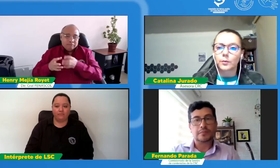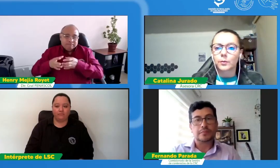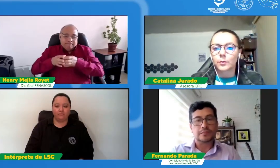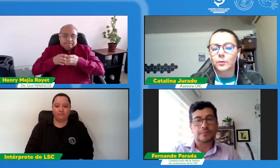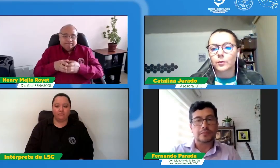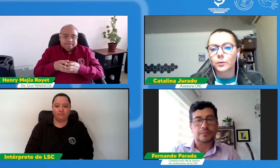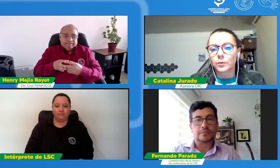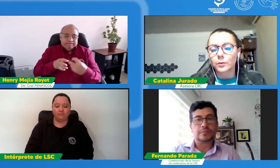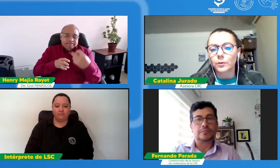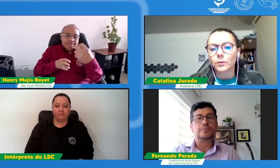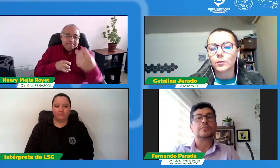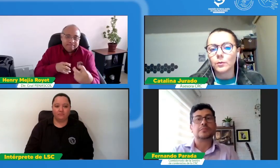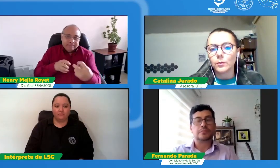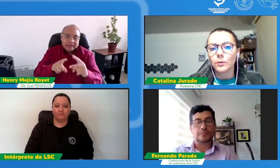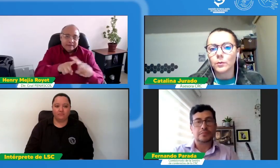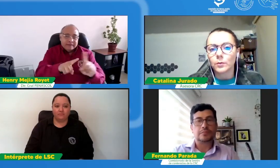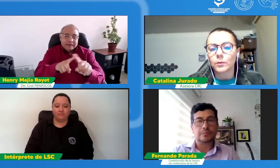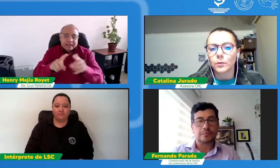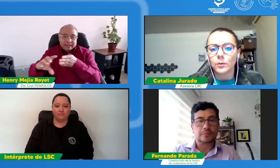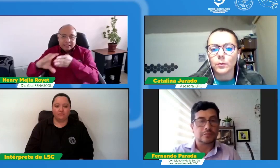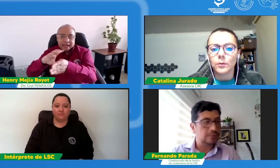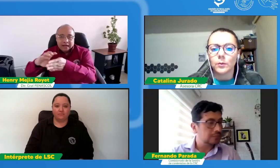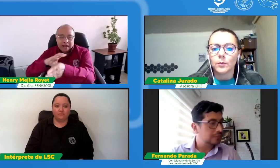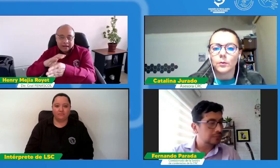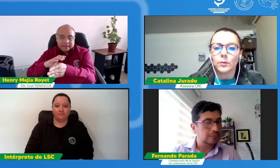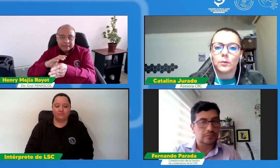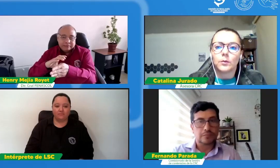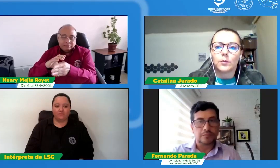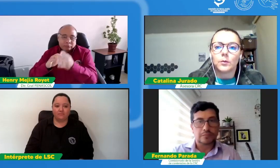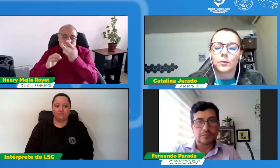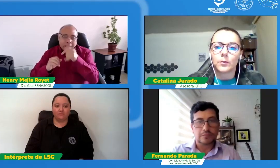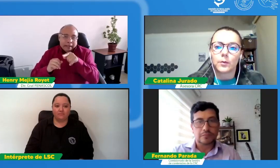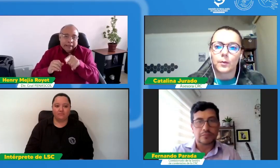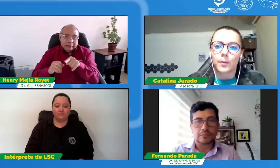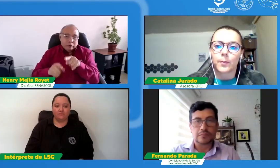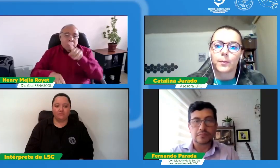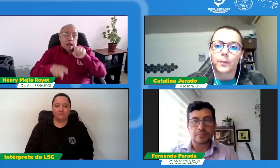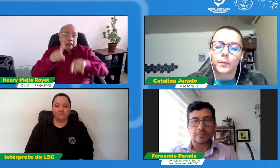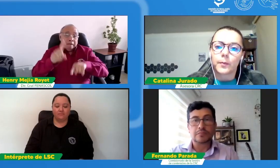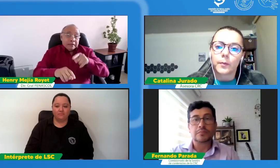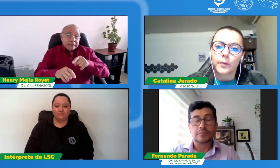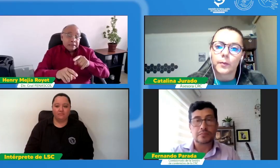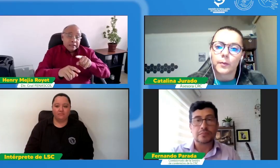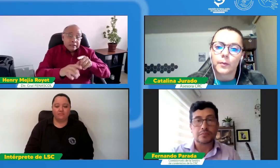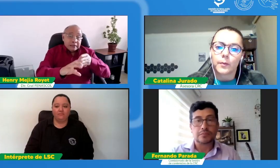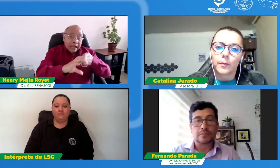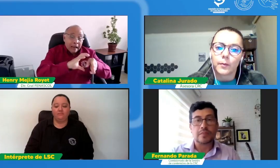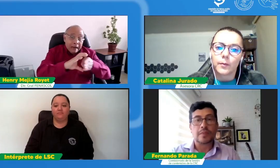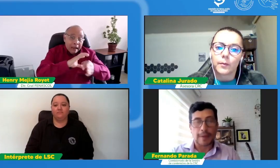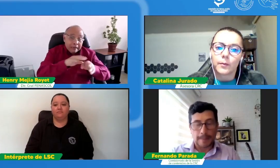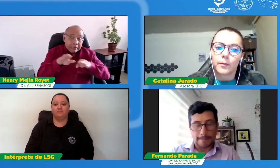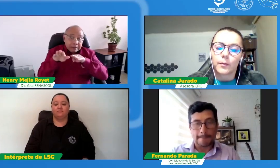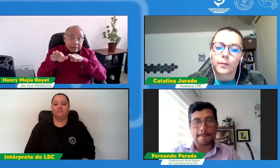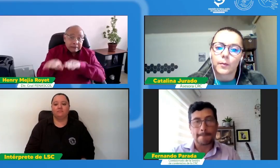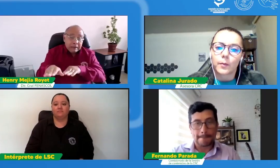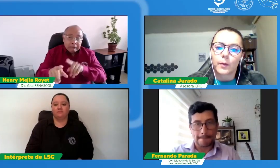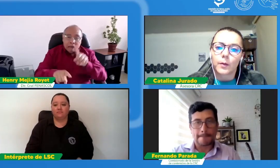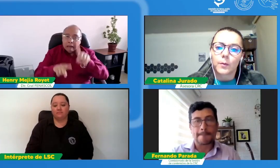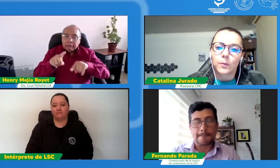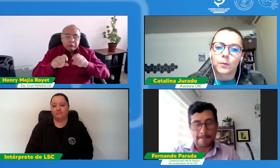conversar no solo con ellos y no también tener una representación de la comunidad sorda para hablar al respecto de